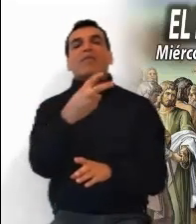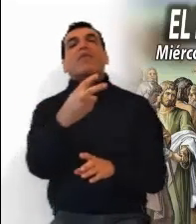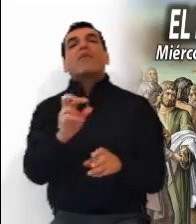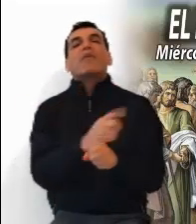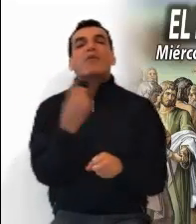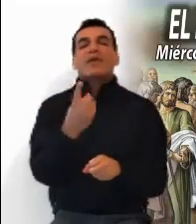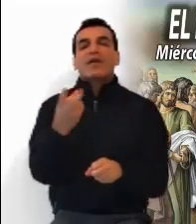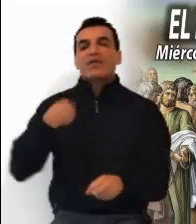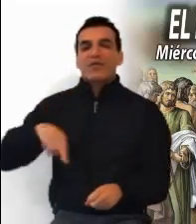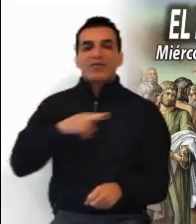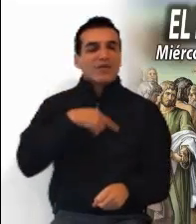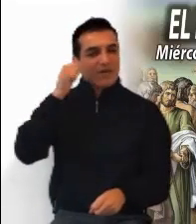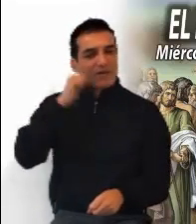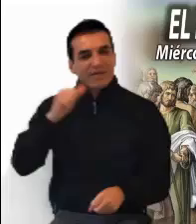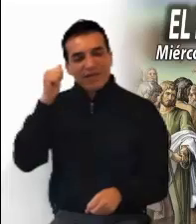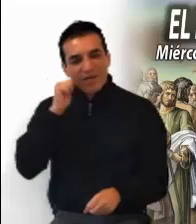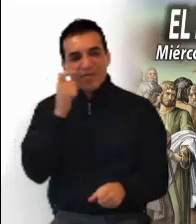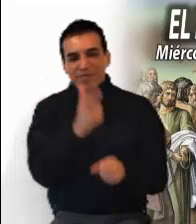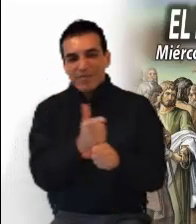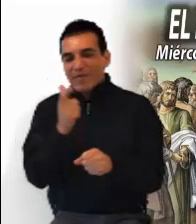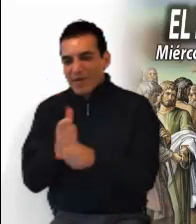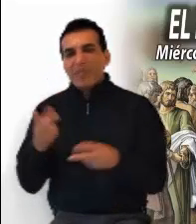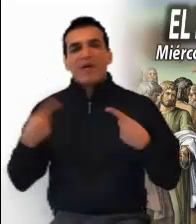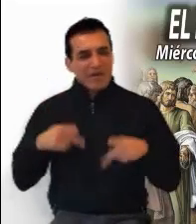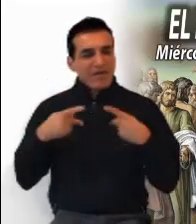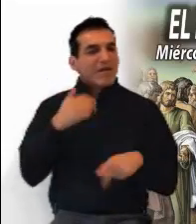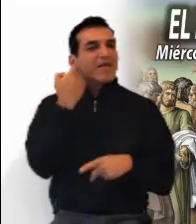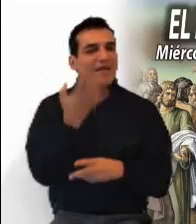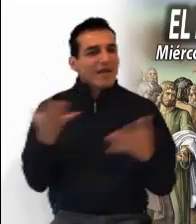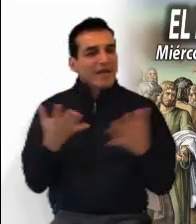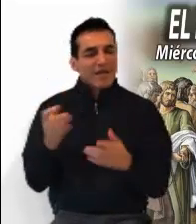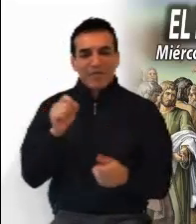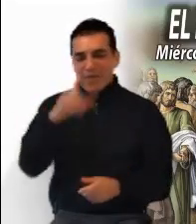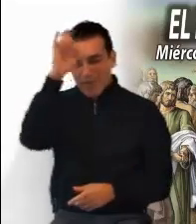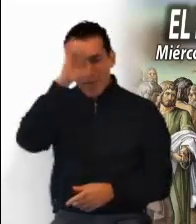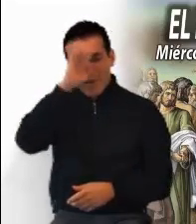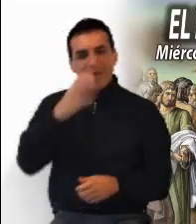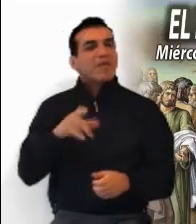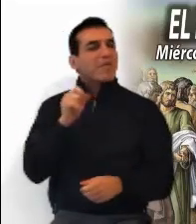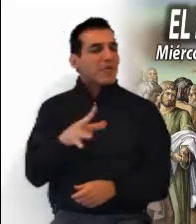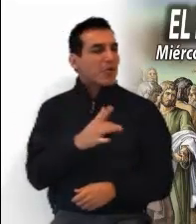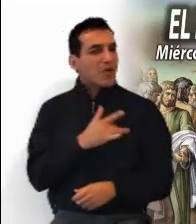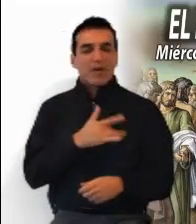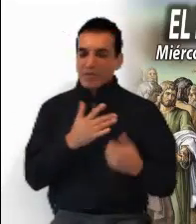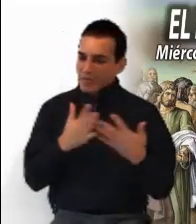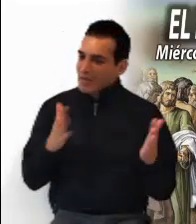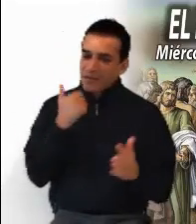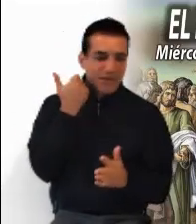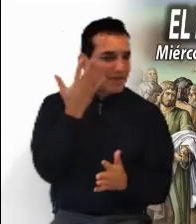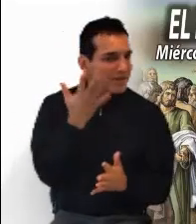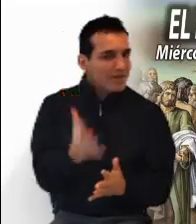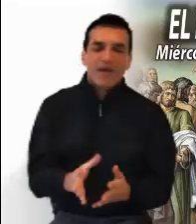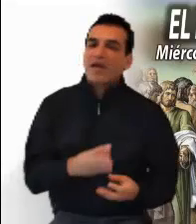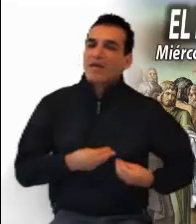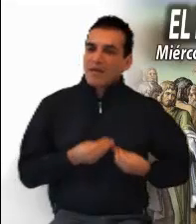hacia atrás. Es muy común entre nosotros encontrar personas entusiastas por el Evangelio que abren el corazón y